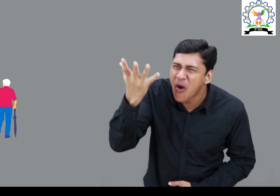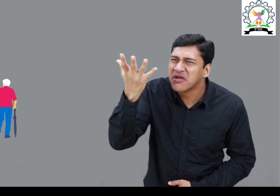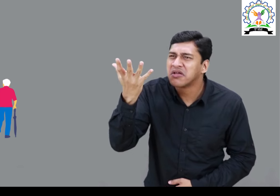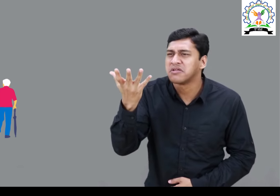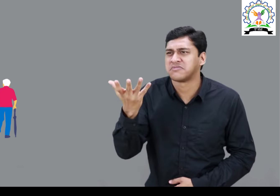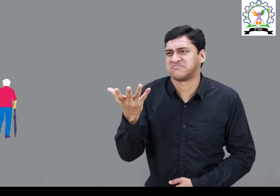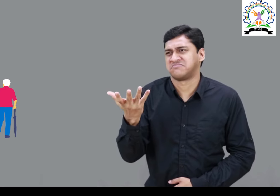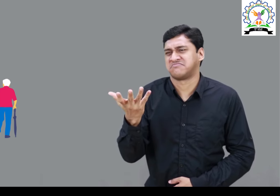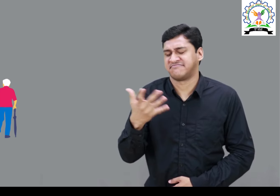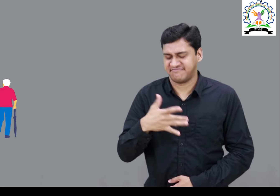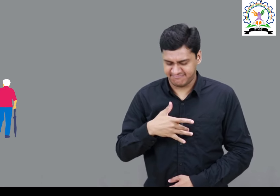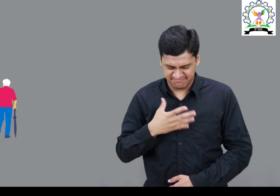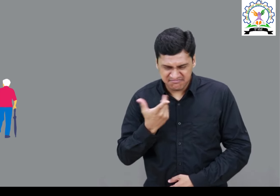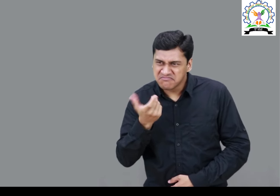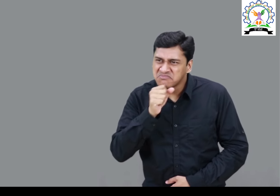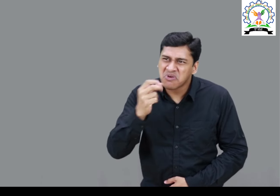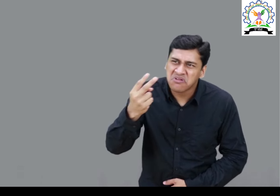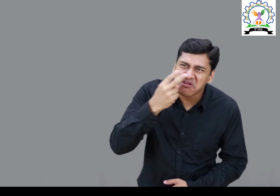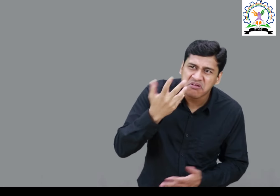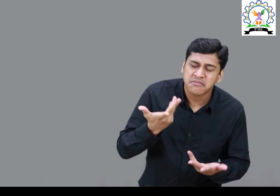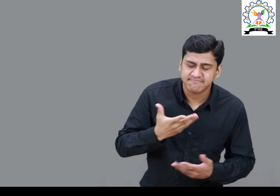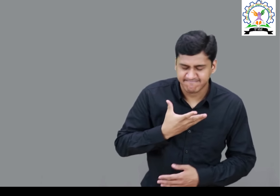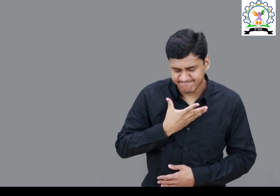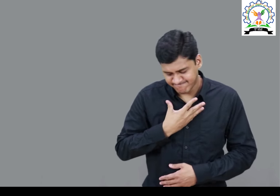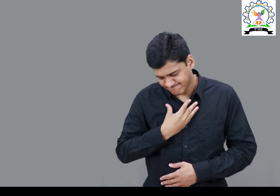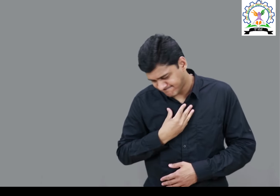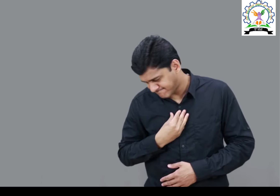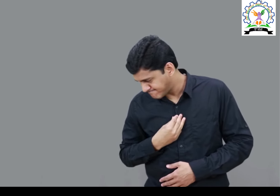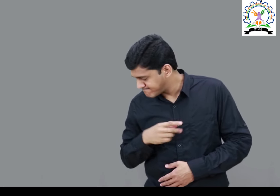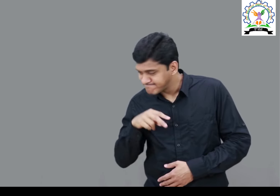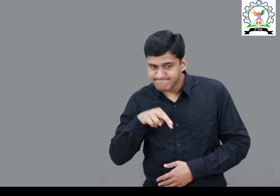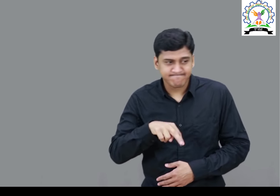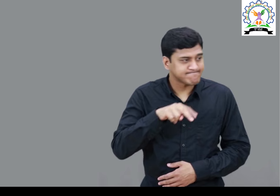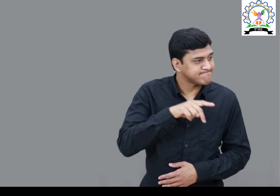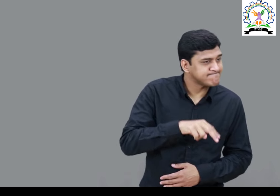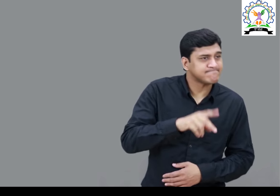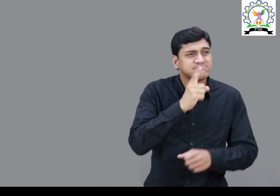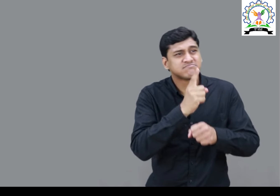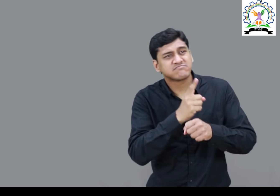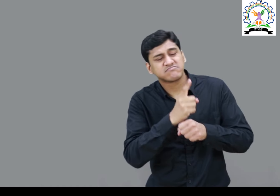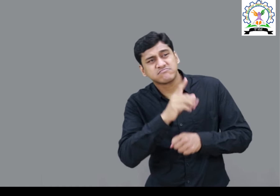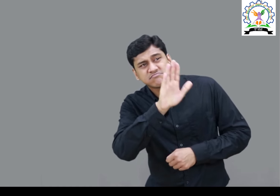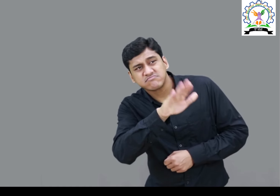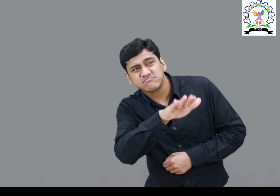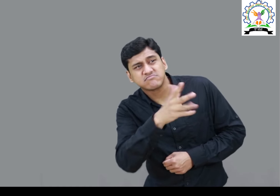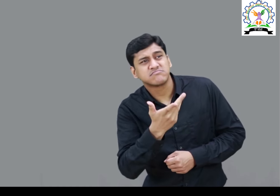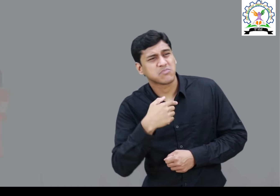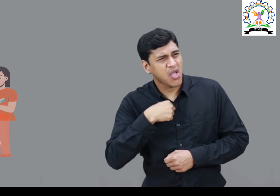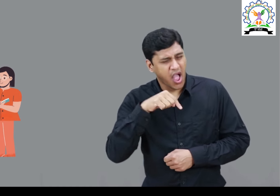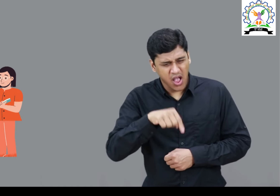बोलता है, लेकिन उसके बाद भी बुजुर्ग वेक्ती उसकी और नहीं देखते, तब वे है बच्चा उदास होकर अपनी अध्यापिका के पास जाता है और